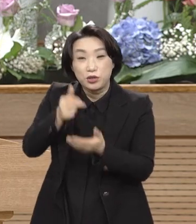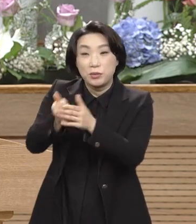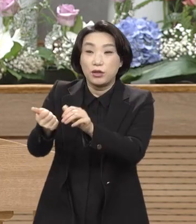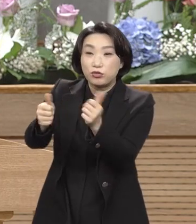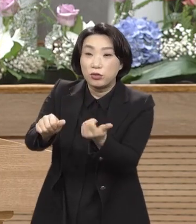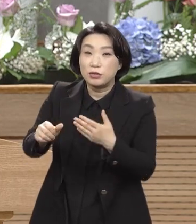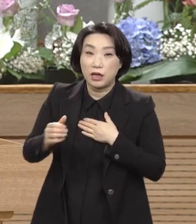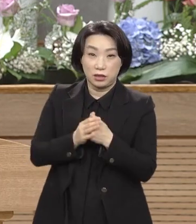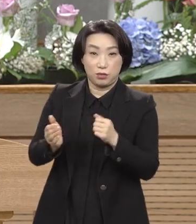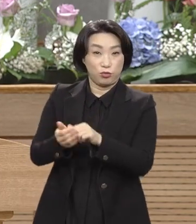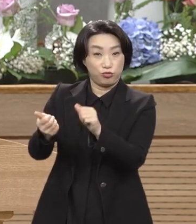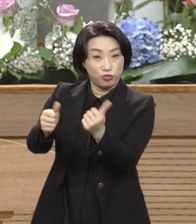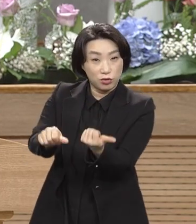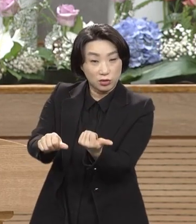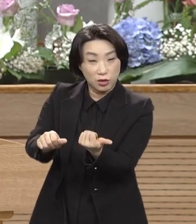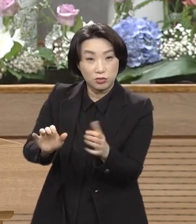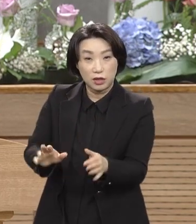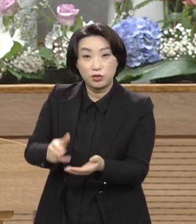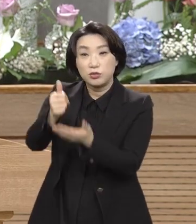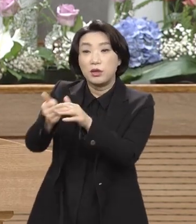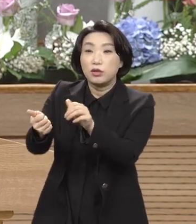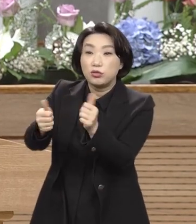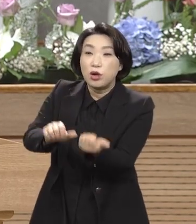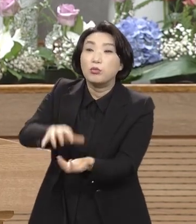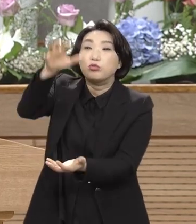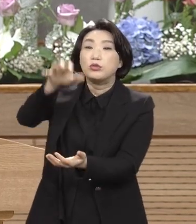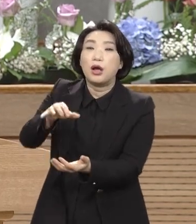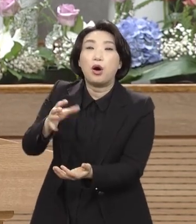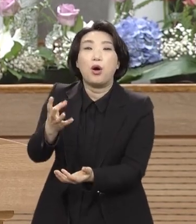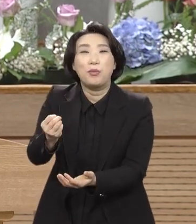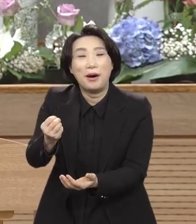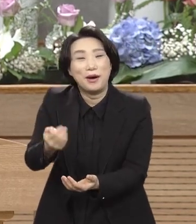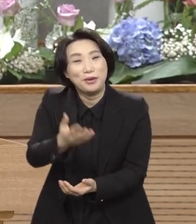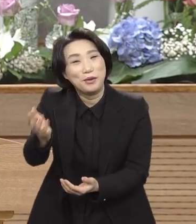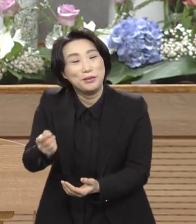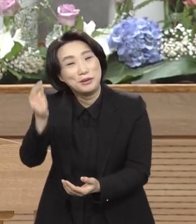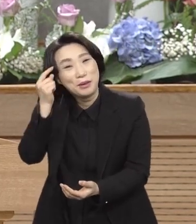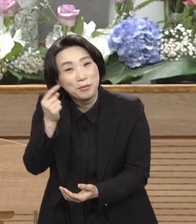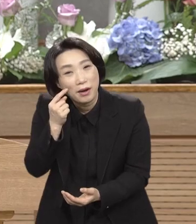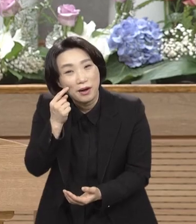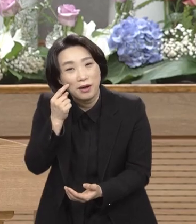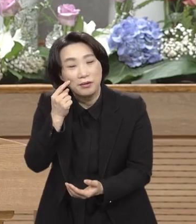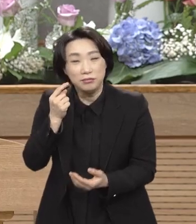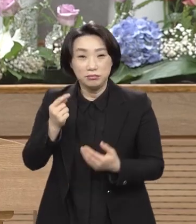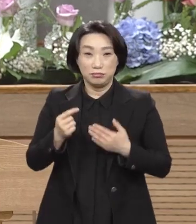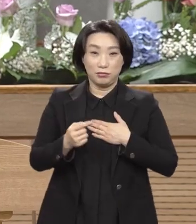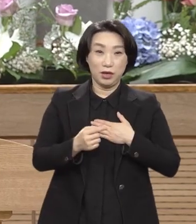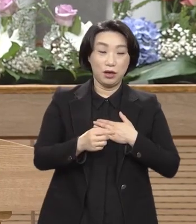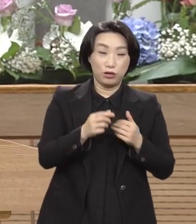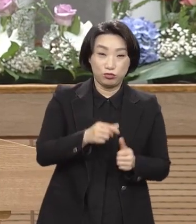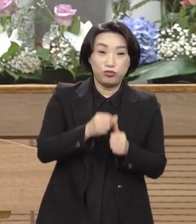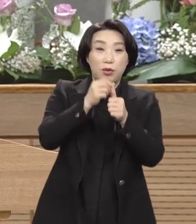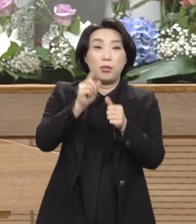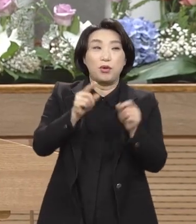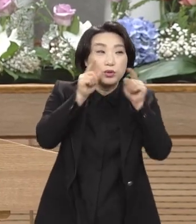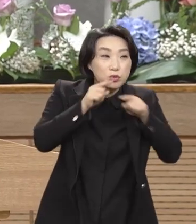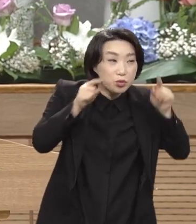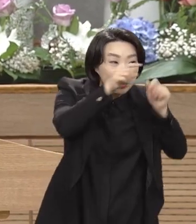죽으셨다면 구원의 죽으심의 분량이 어느 정도 큰 것이냐 내가 받은 구원은 지옥에서 돈